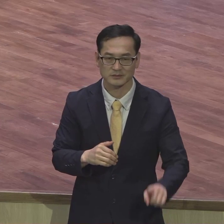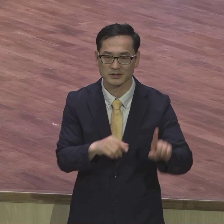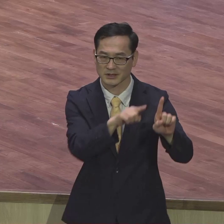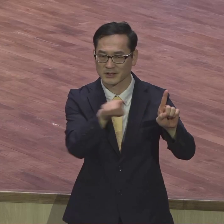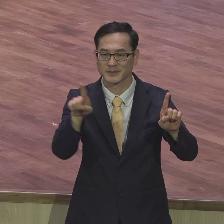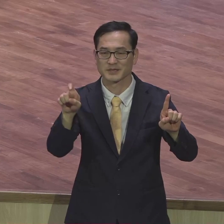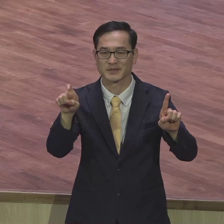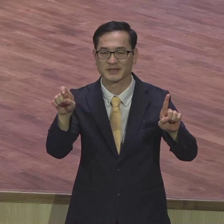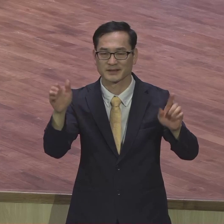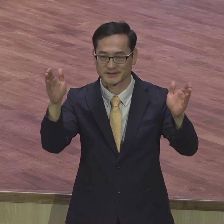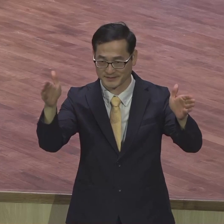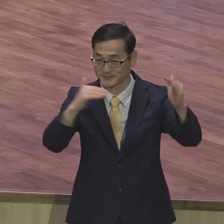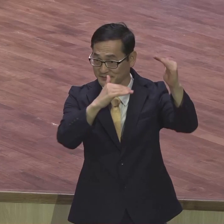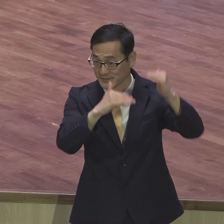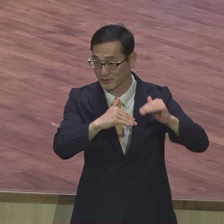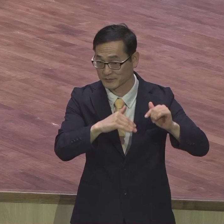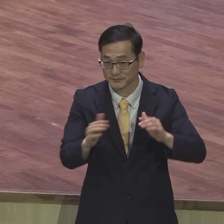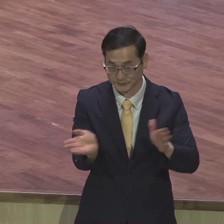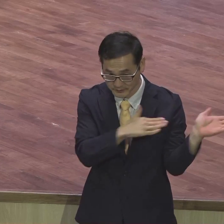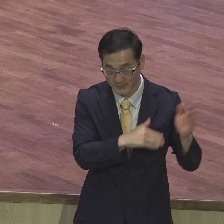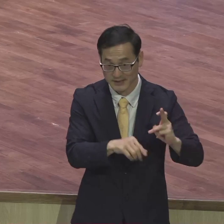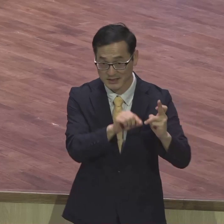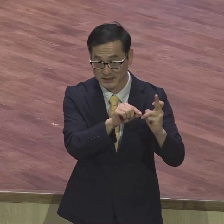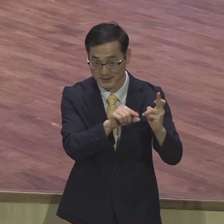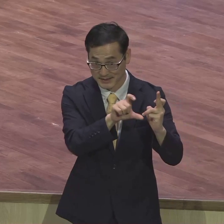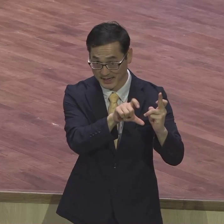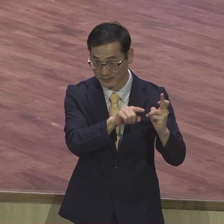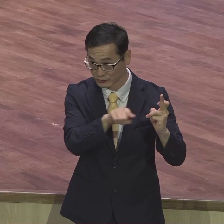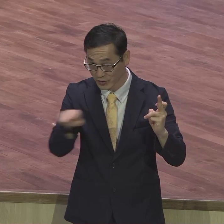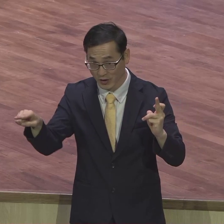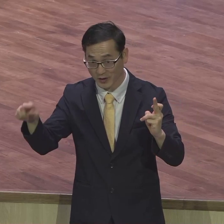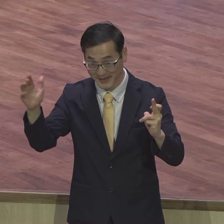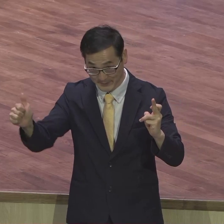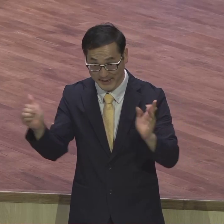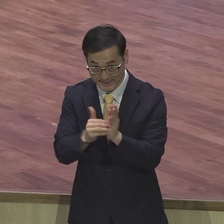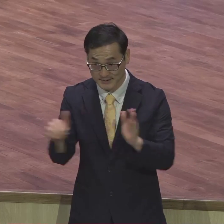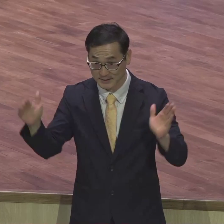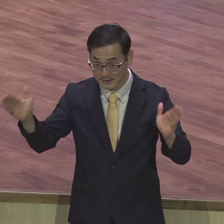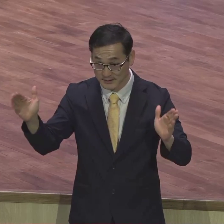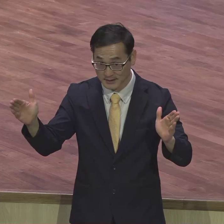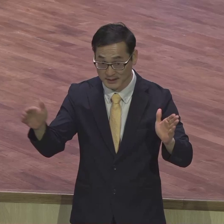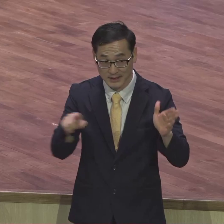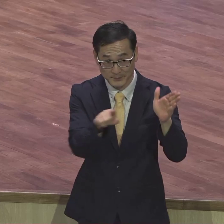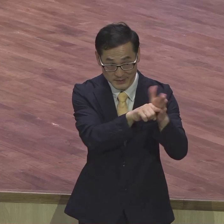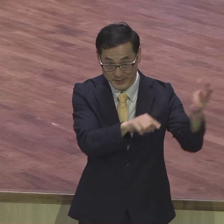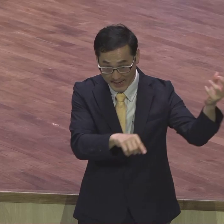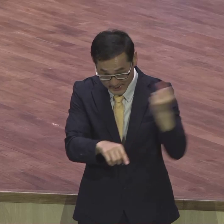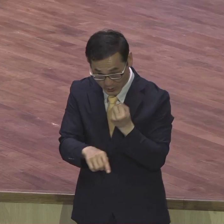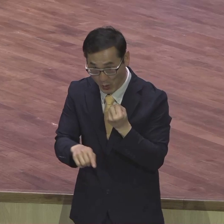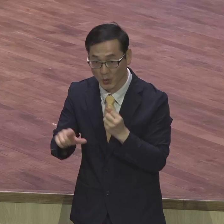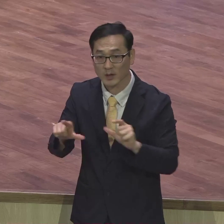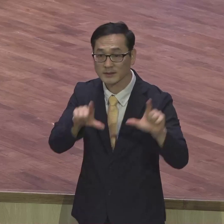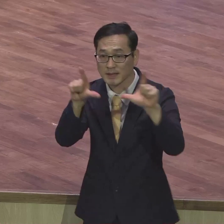16장까지는 이런 믿음 믿음을 근거한 바탕으로 어떻게 그러면 살아야 되느냐